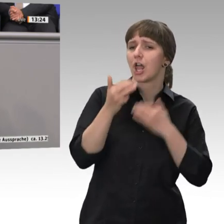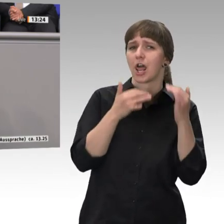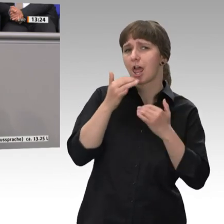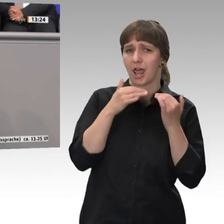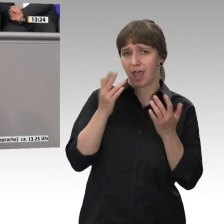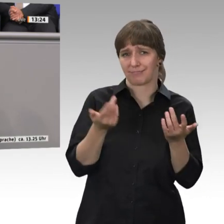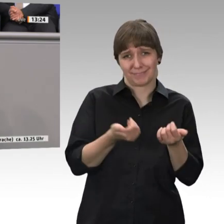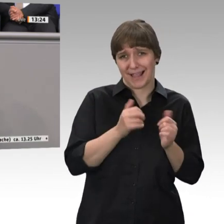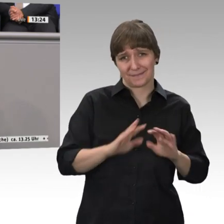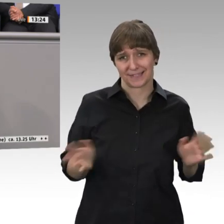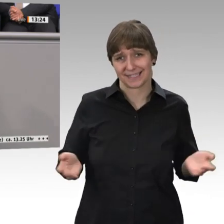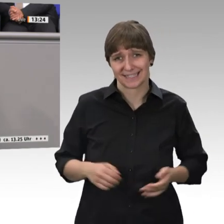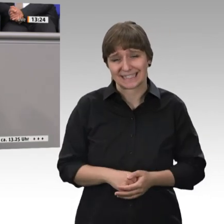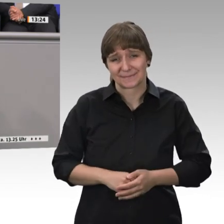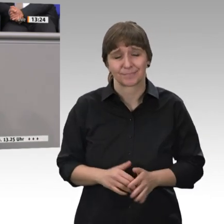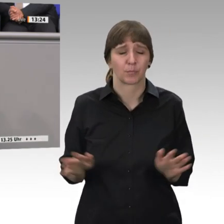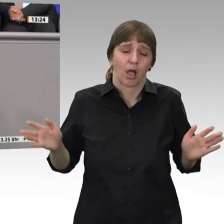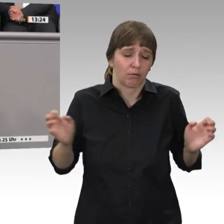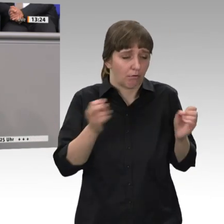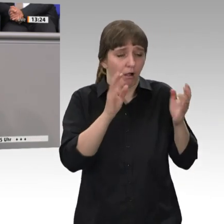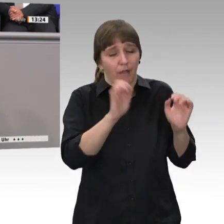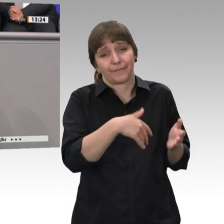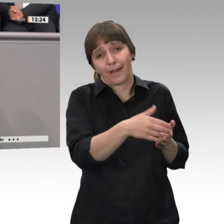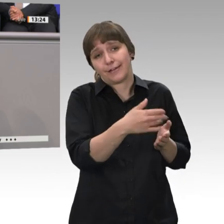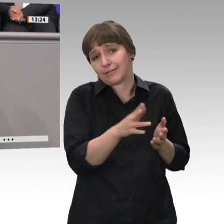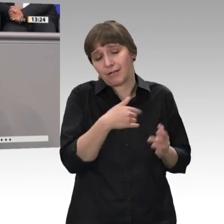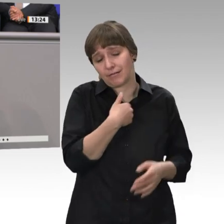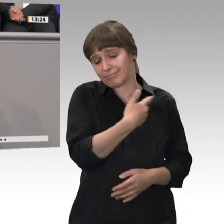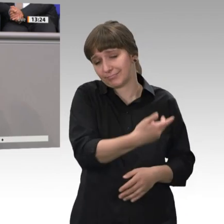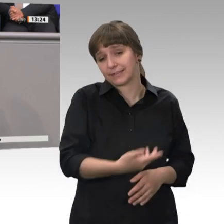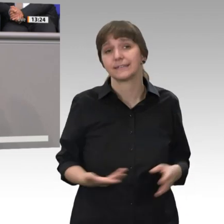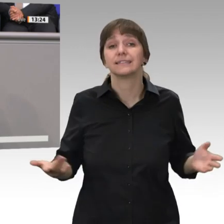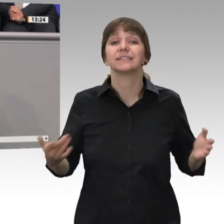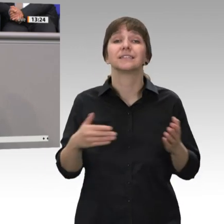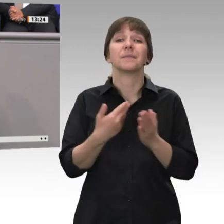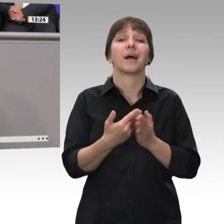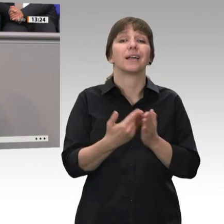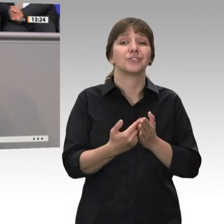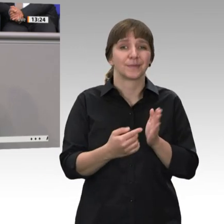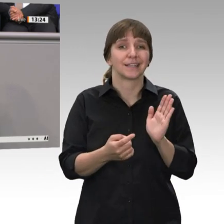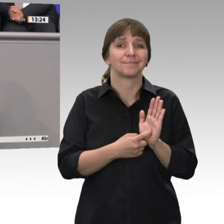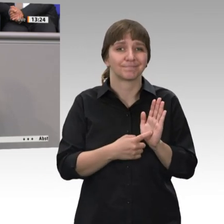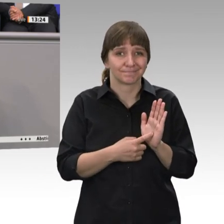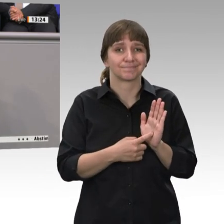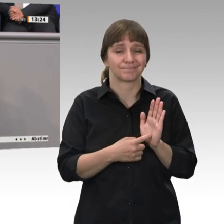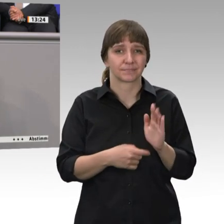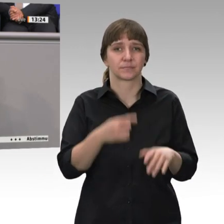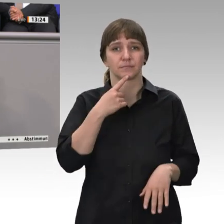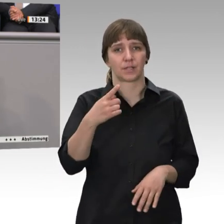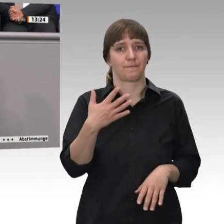Birkwald. Aber das können Sie natürlich. Ein Beispiel will ich auch dazu lassen. Sie fordern nach 25 Beitragsjahren